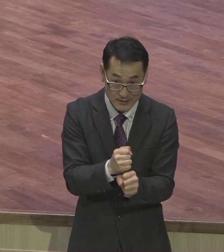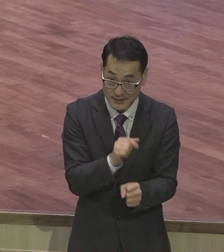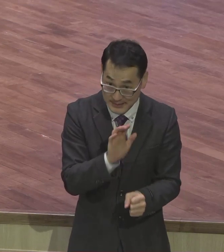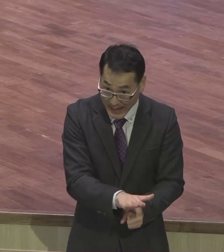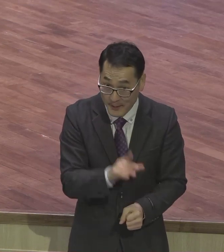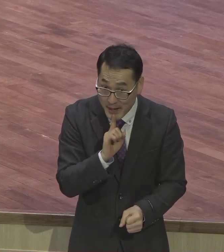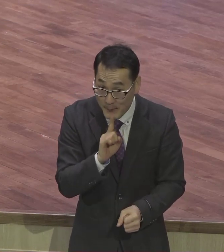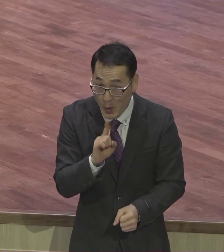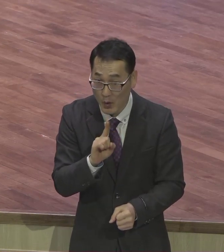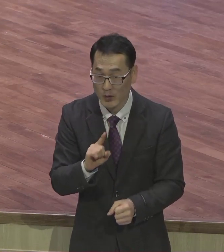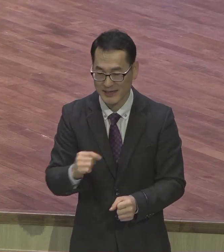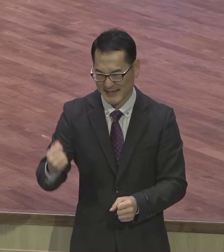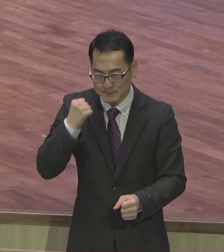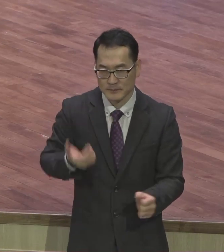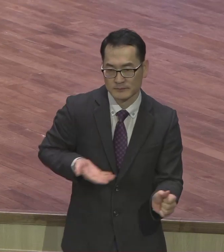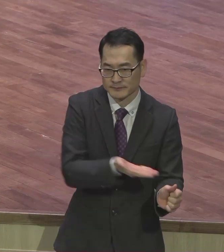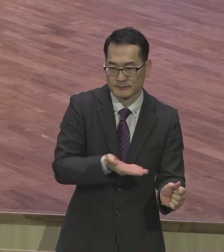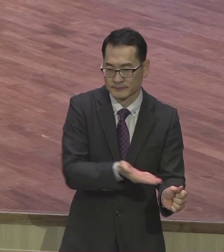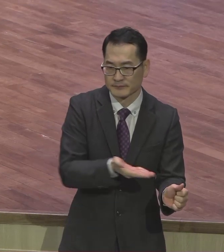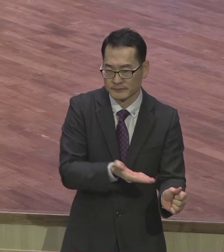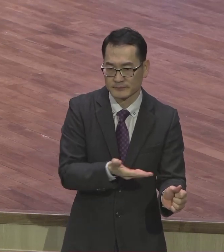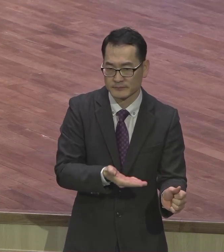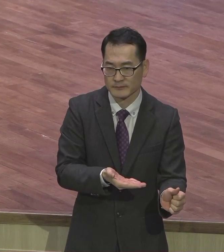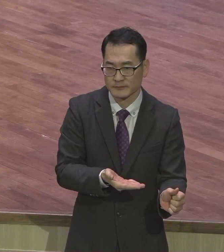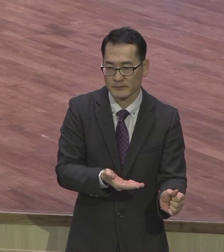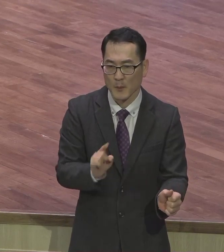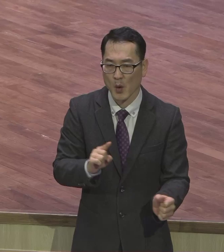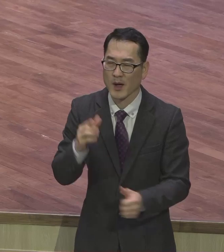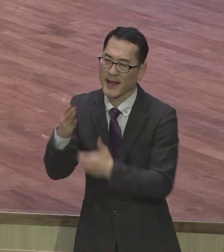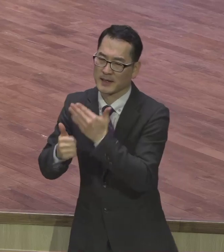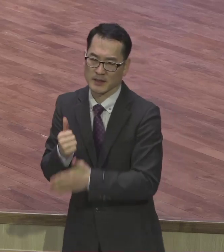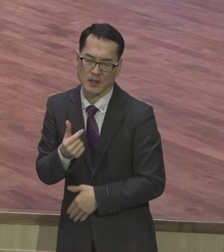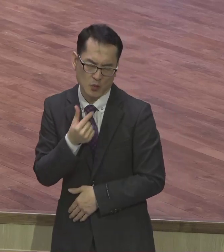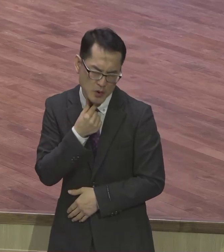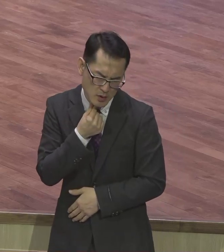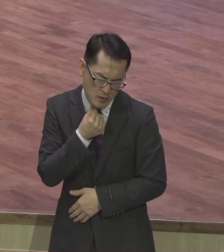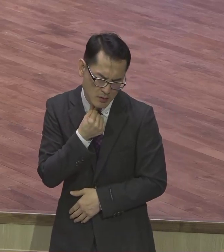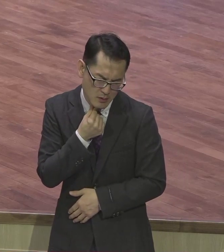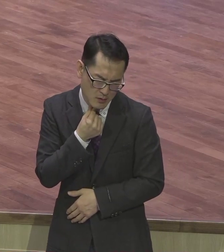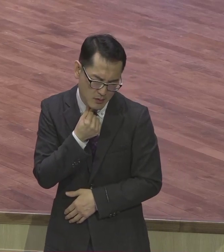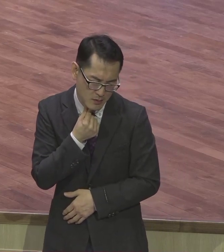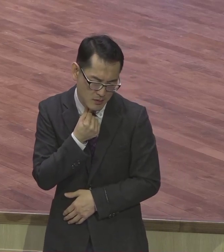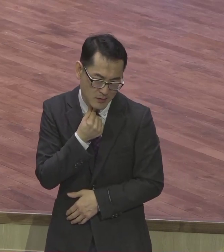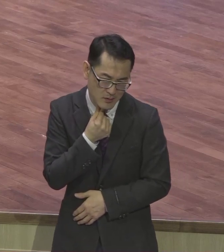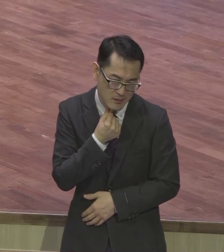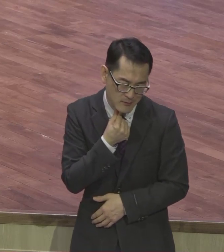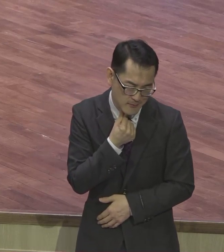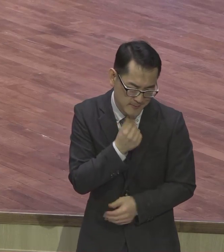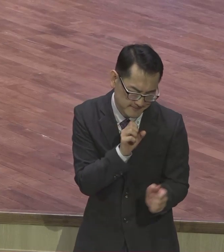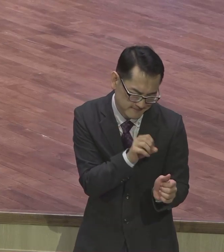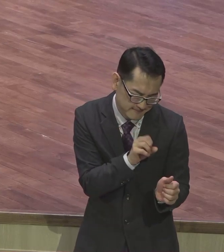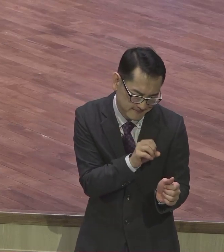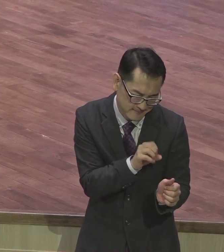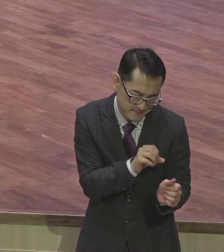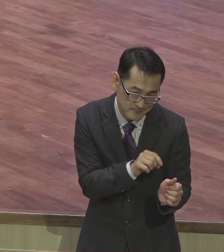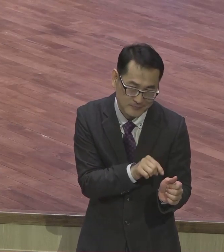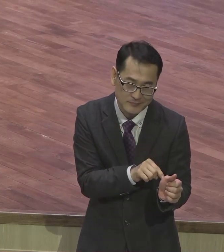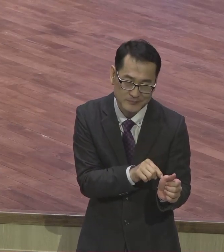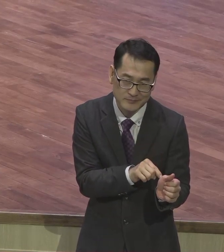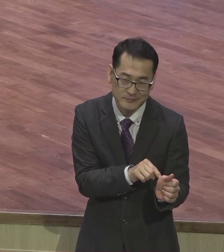우리 각자에게 소원을 하는 마음을 주신과 동시에 힘을 공급하셔서 하나님의 소원을 성취할 수